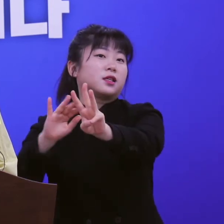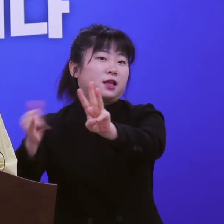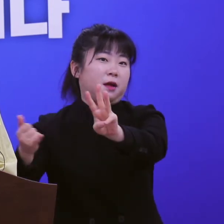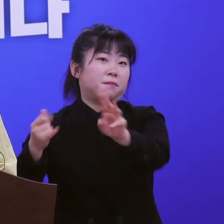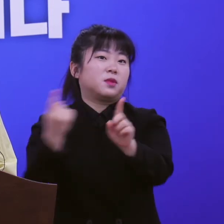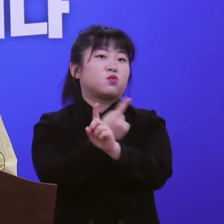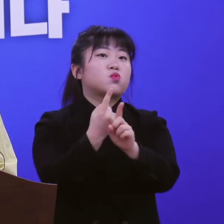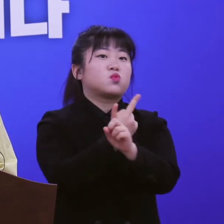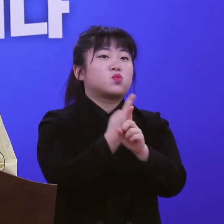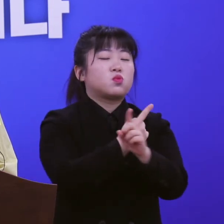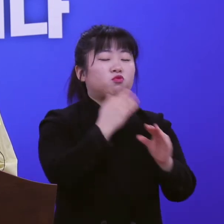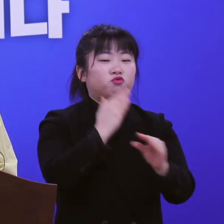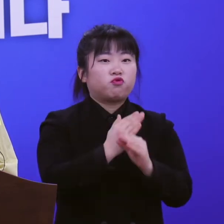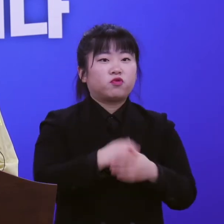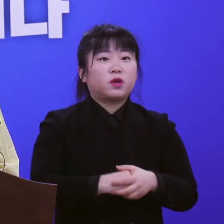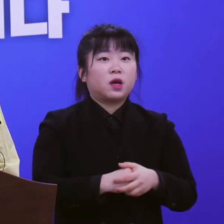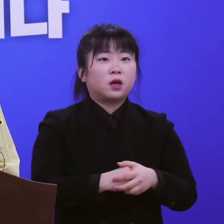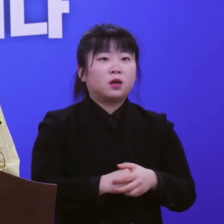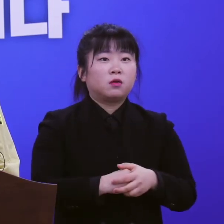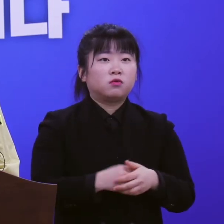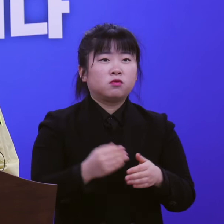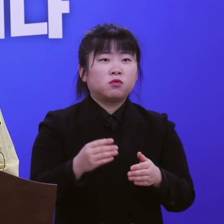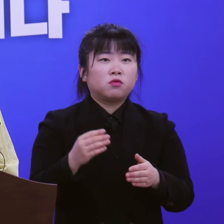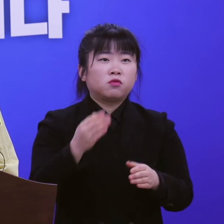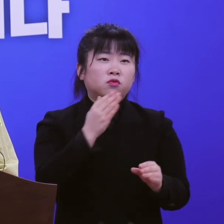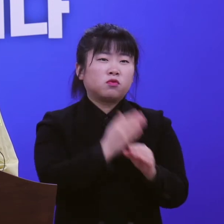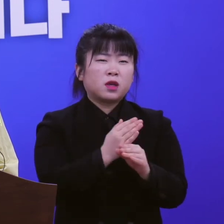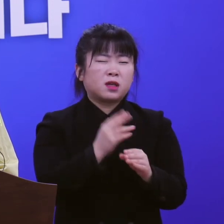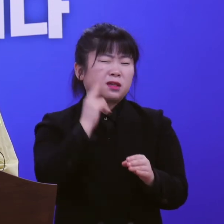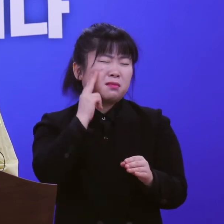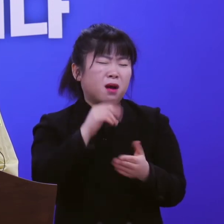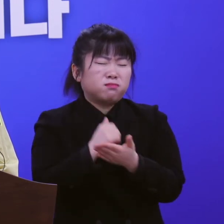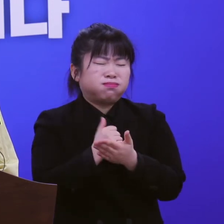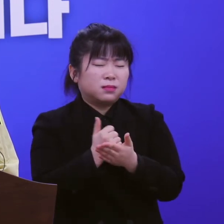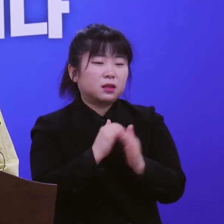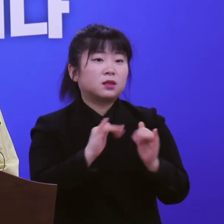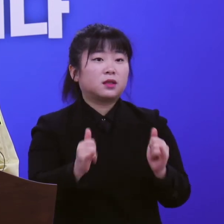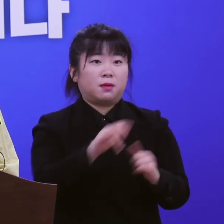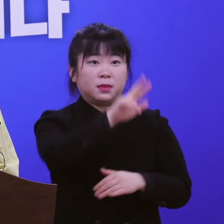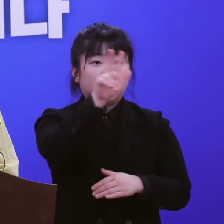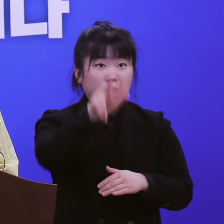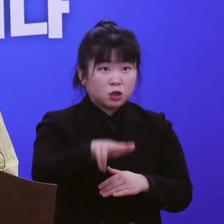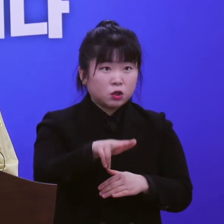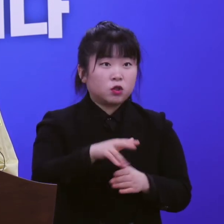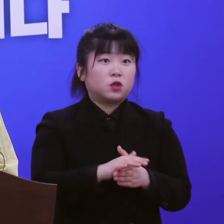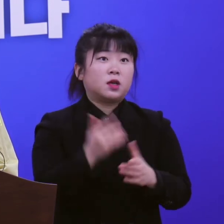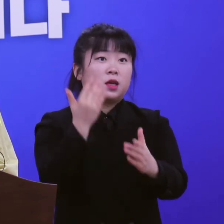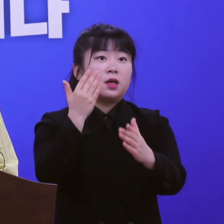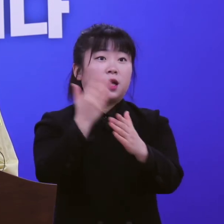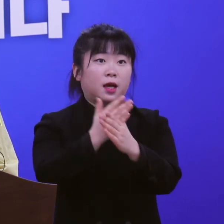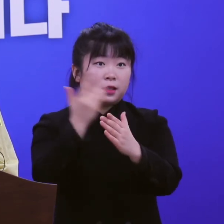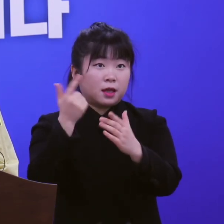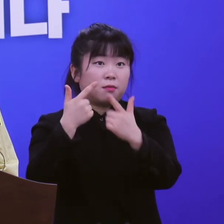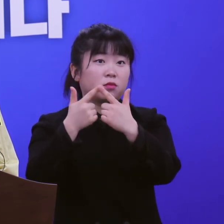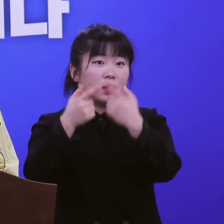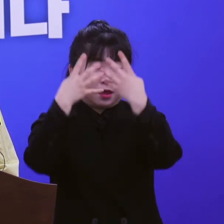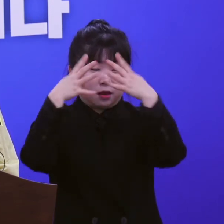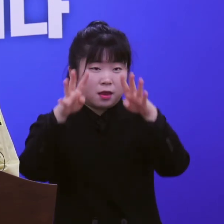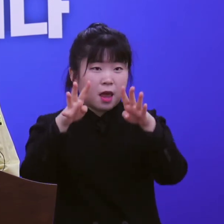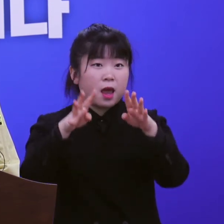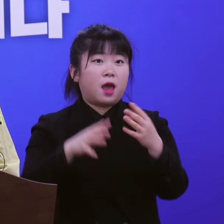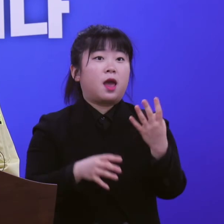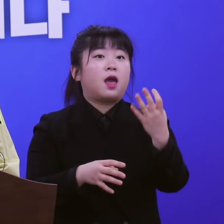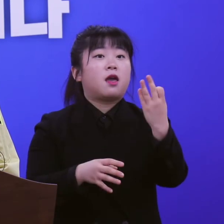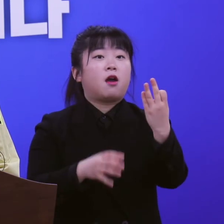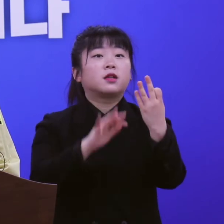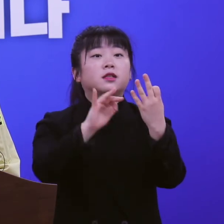이 가운데 중증 환자는 진주창원경상대병원, 양산부산대병원에 입원한 13명